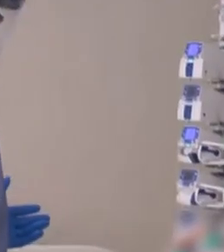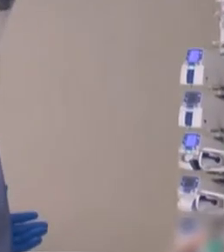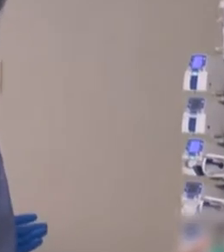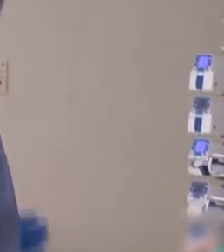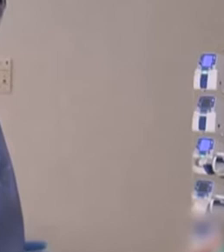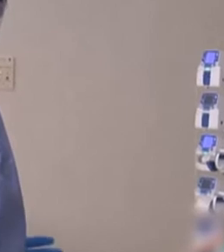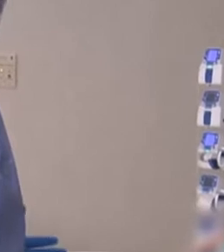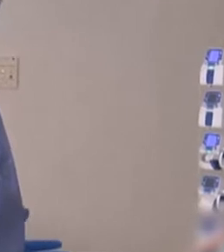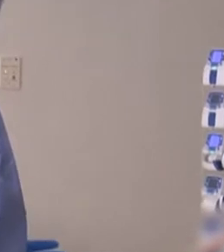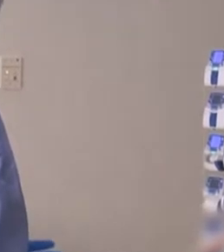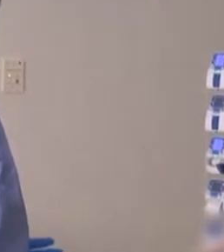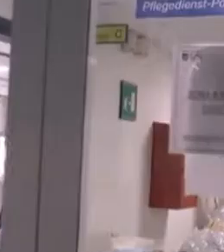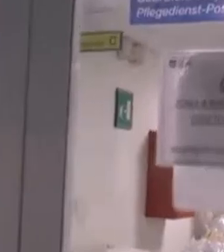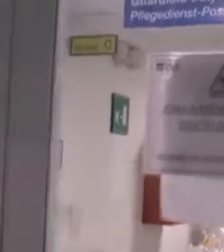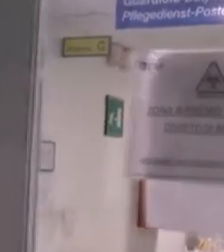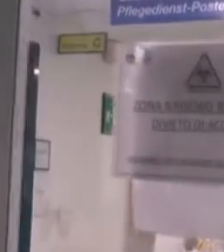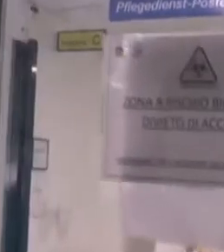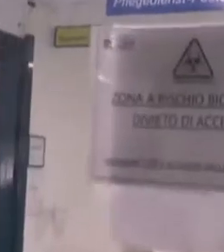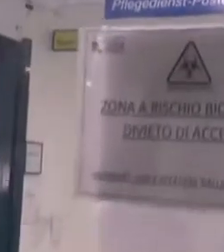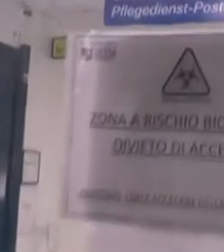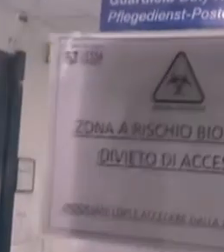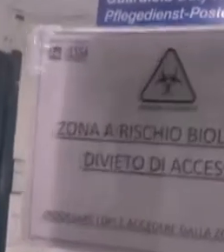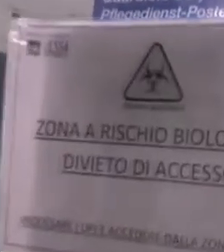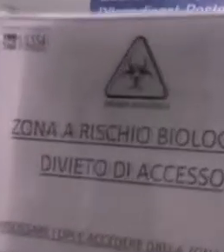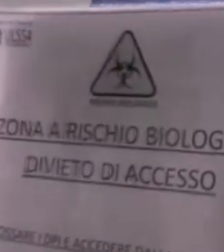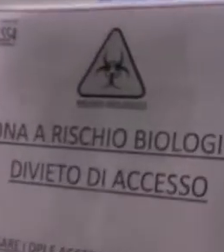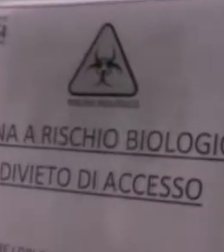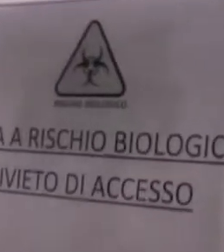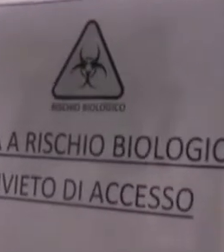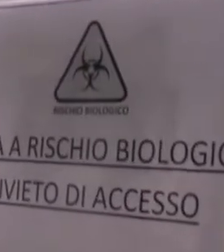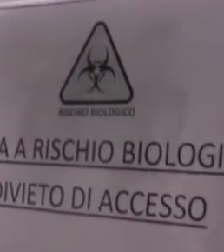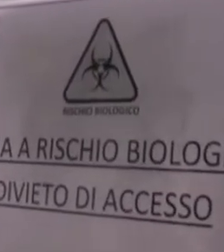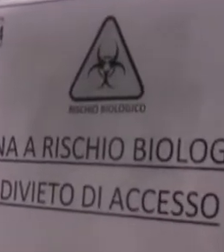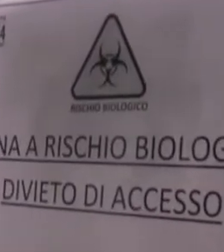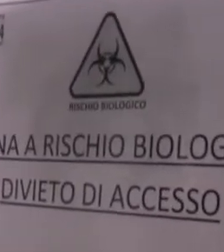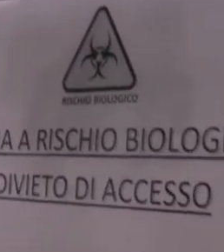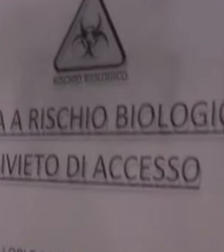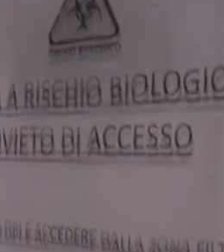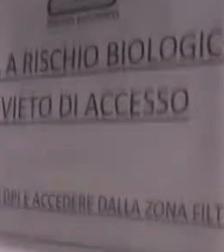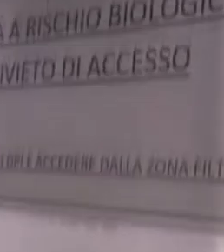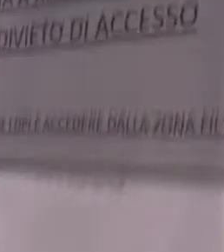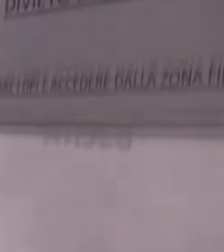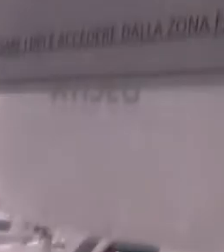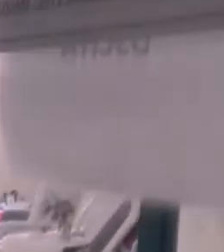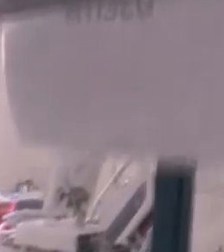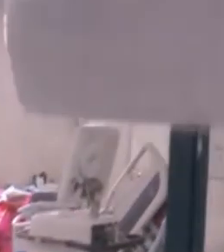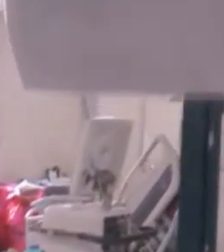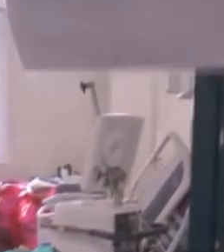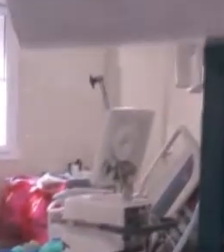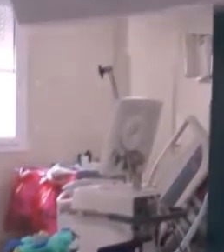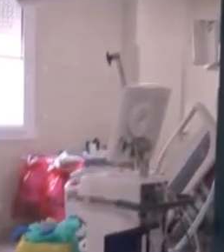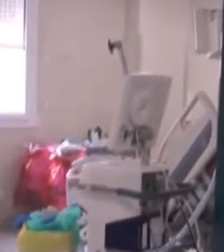circa 140 quelli liberi. In un anno, ad oggi, 3430 pazienti sono stati in terapia intensiva,